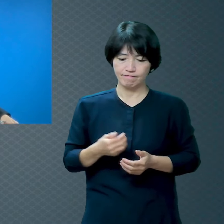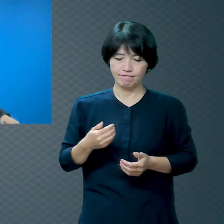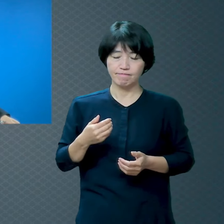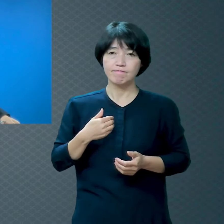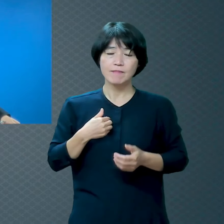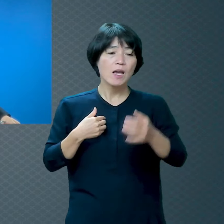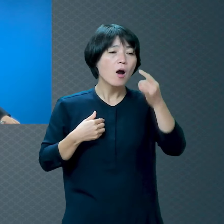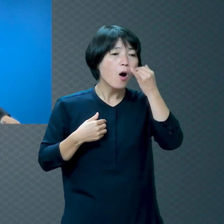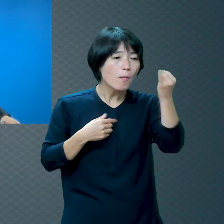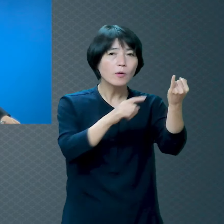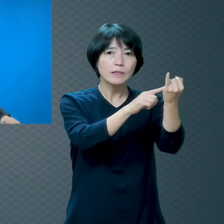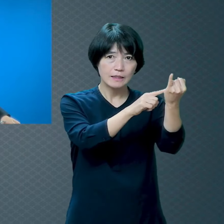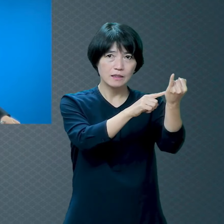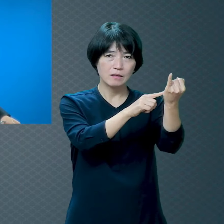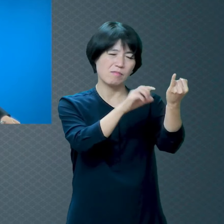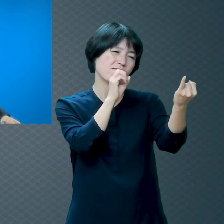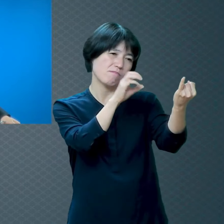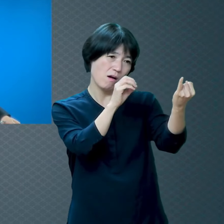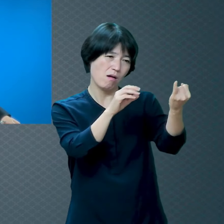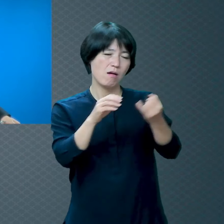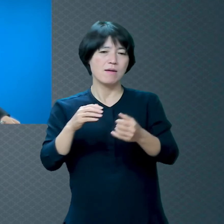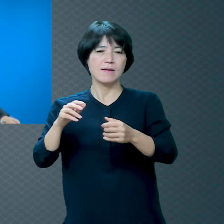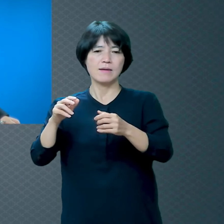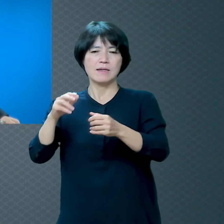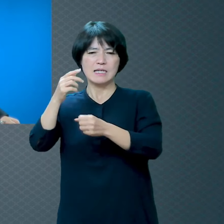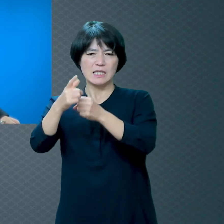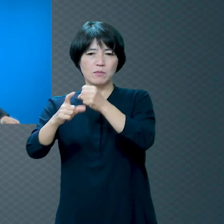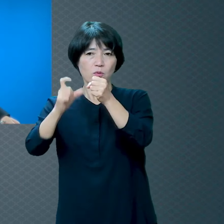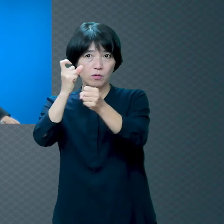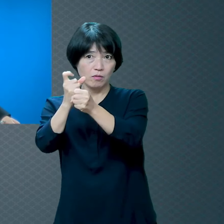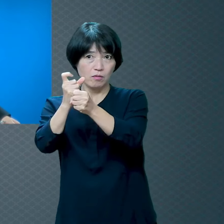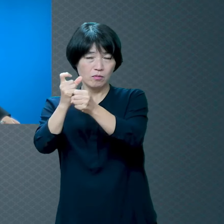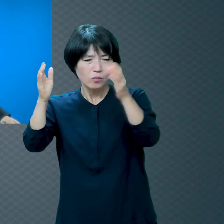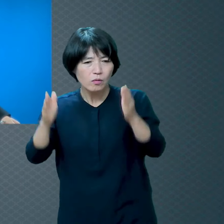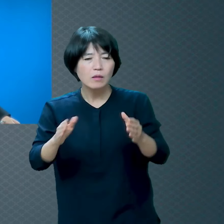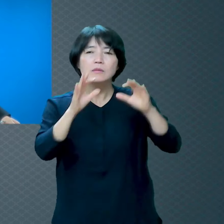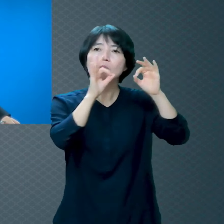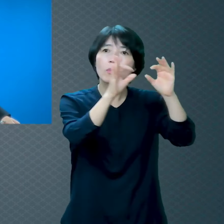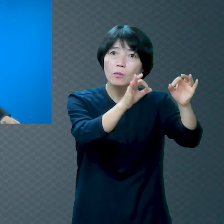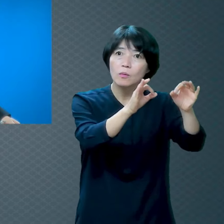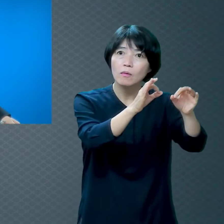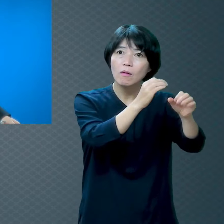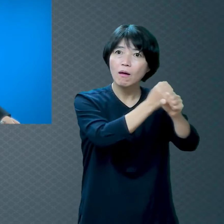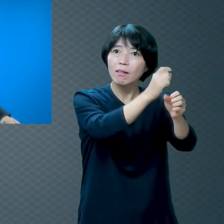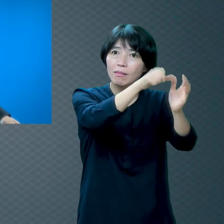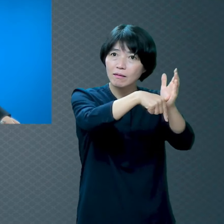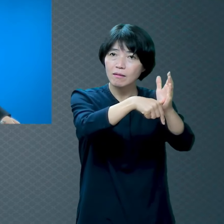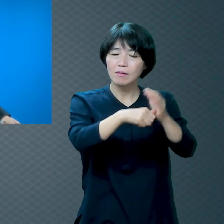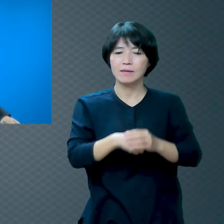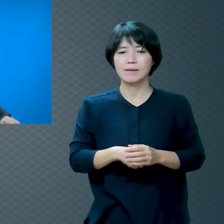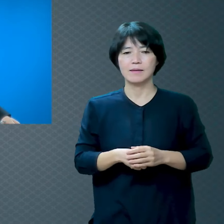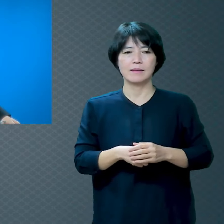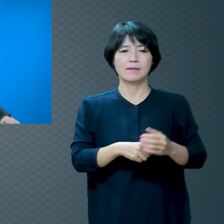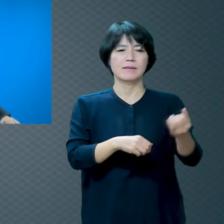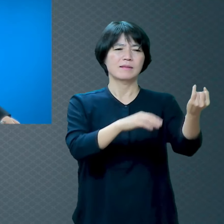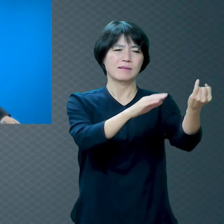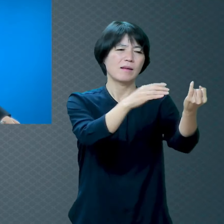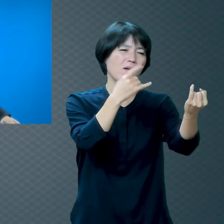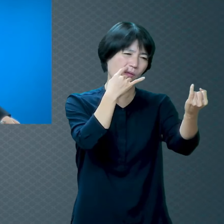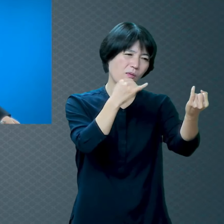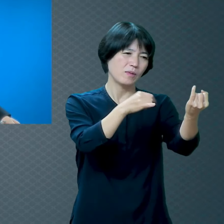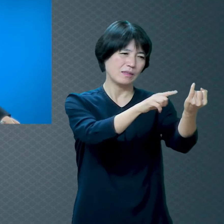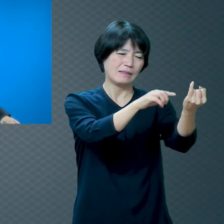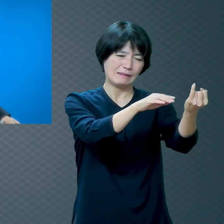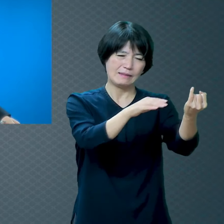15년을 전도했는데 대화 말이죠 어머니 우리 같이 천국에서 삽시다